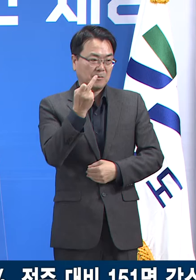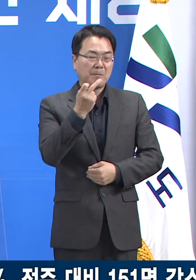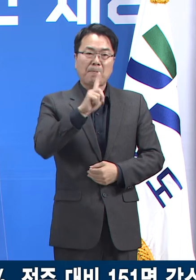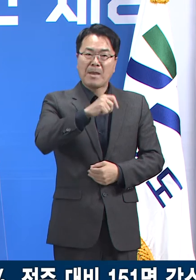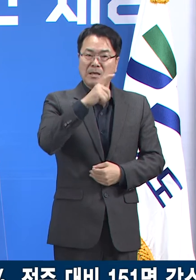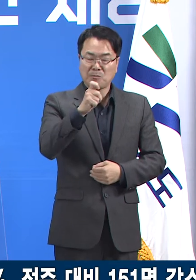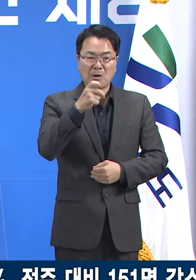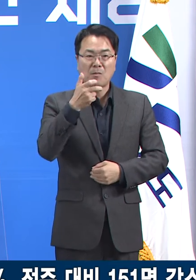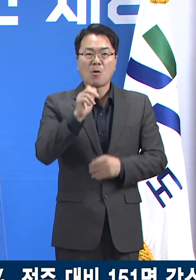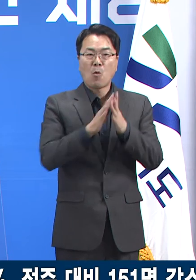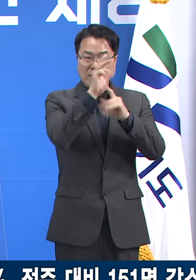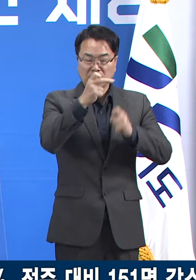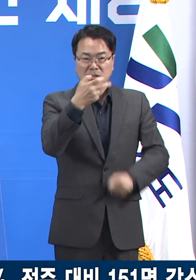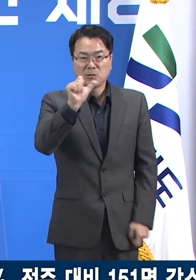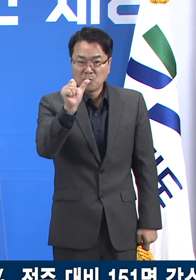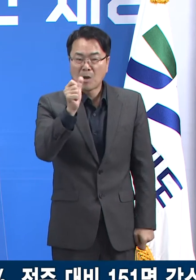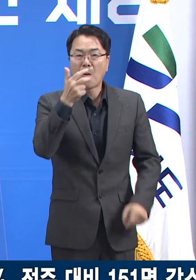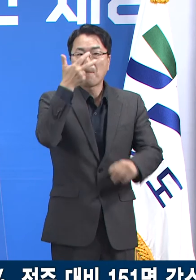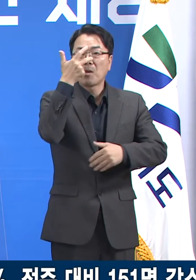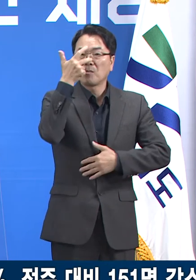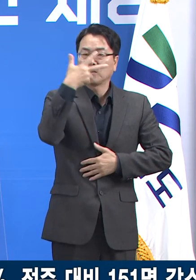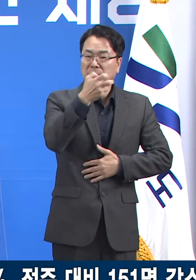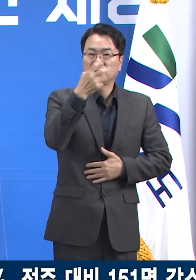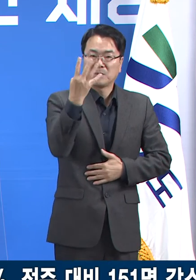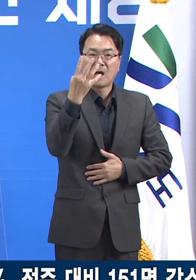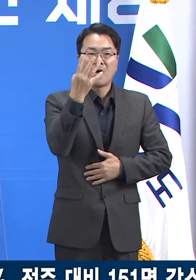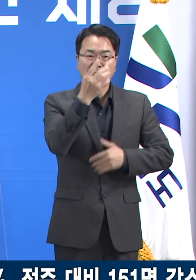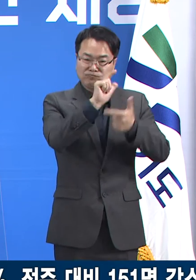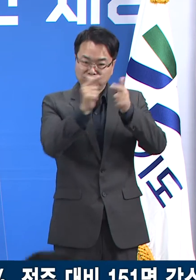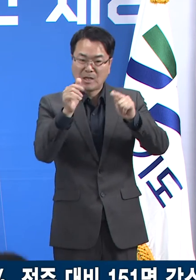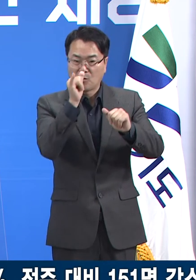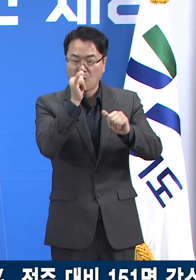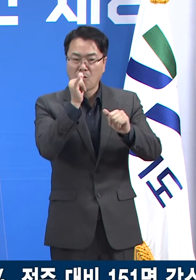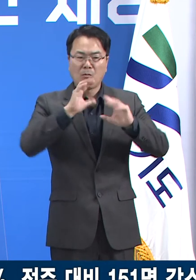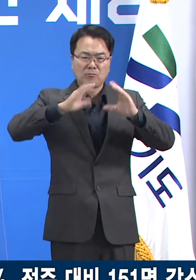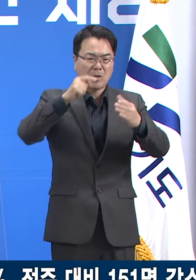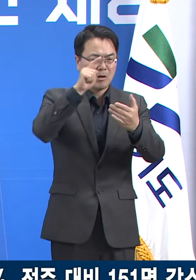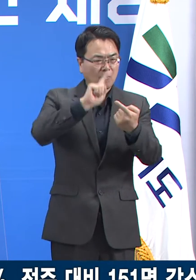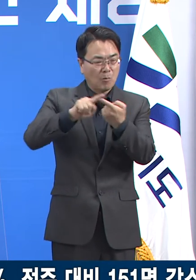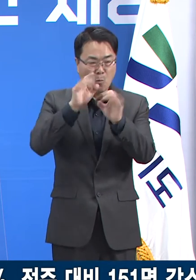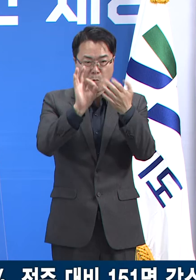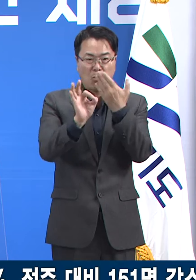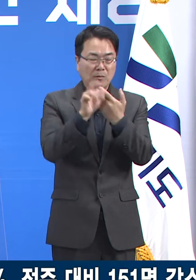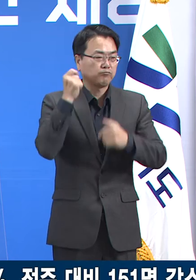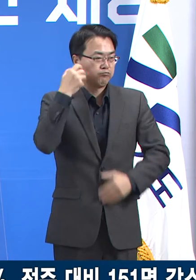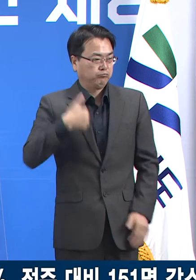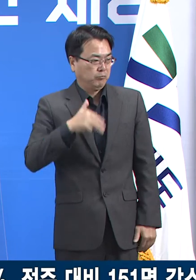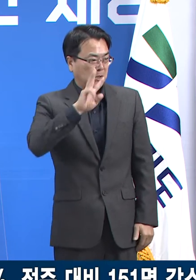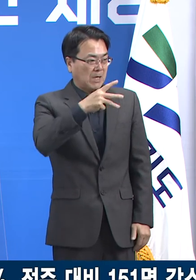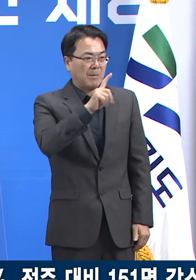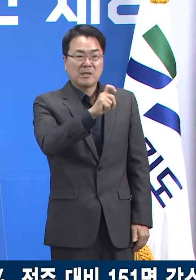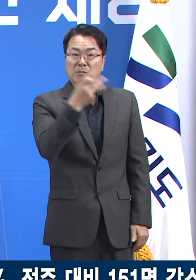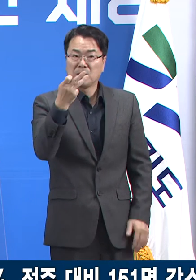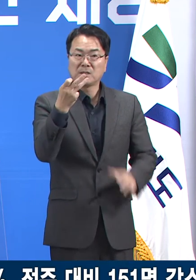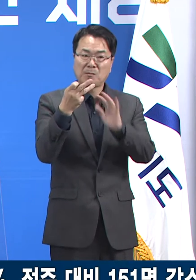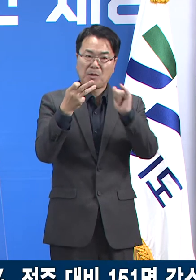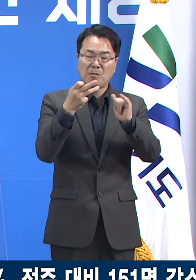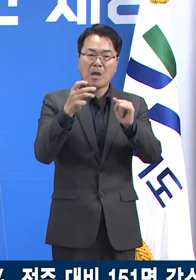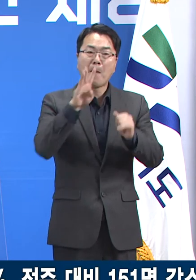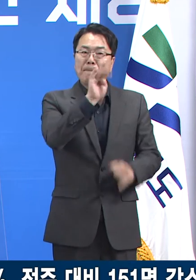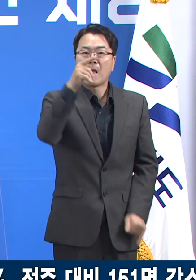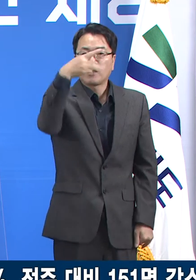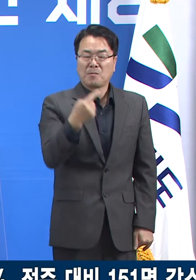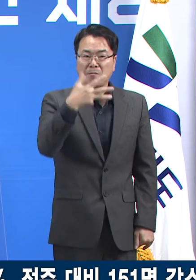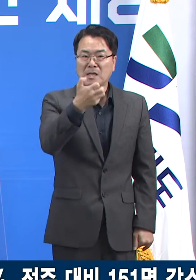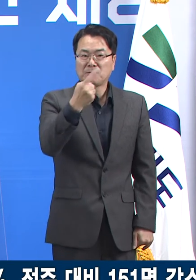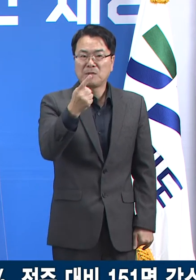화성시 75명, 평택시 74명 순이며 국적별로는 중국 312명, 베트남 85명,